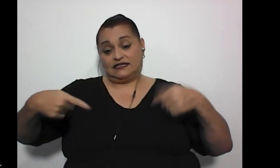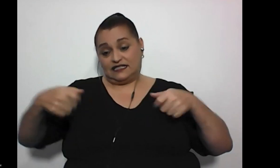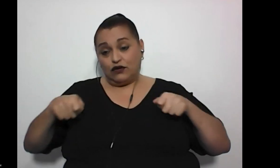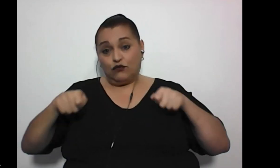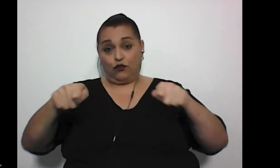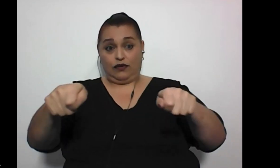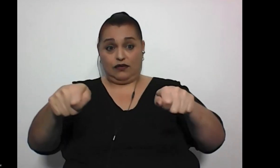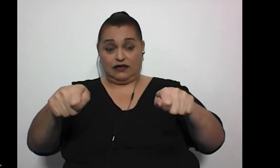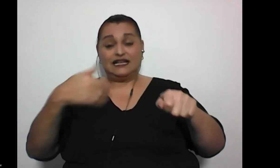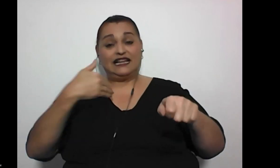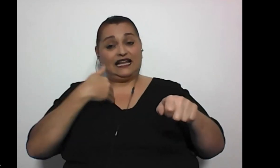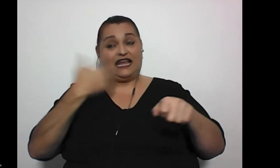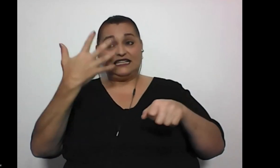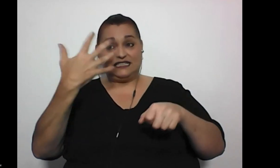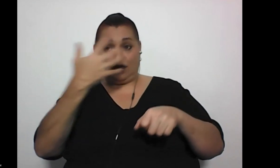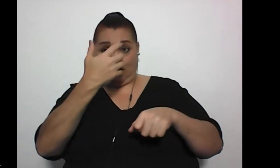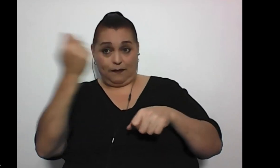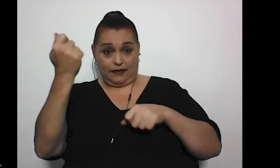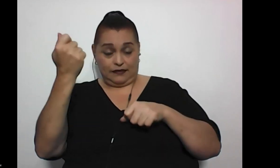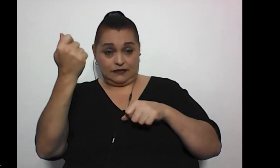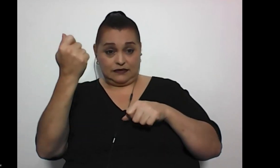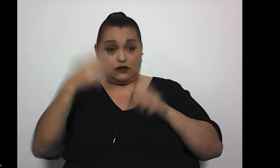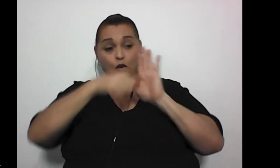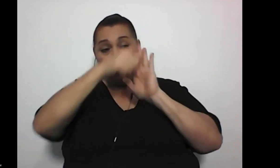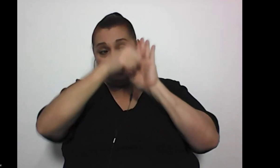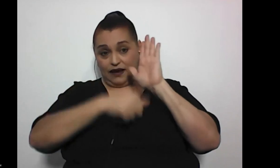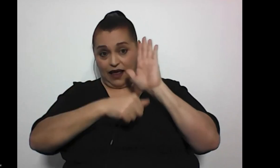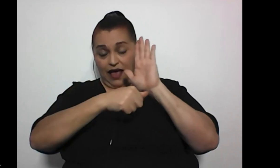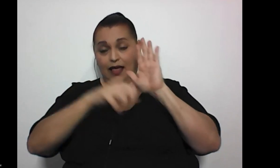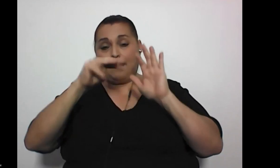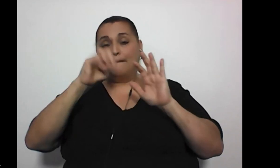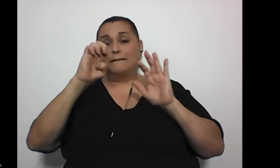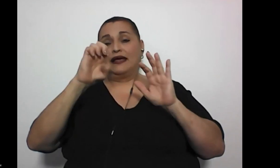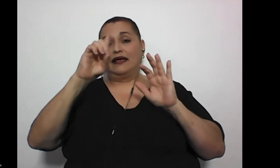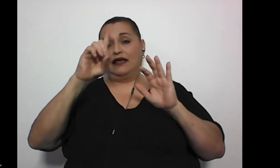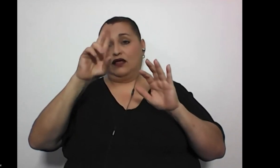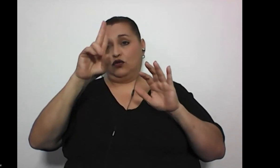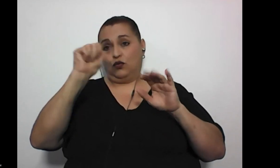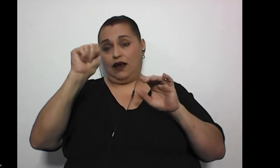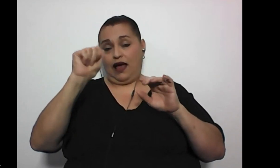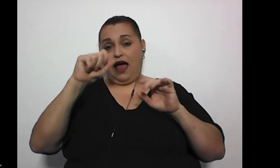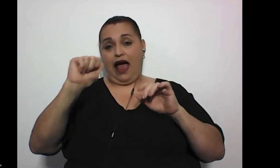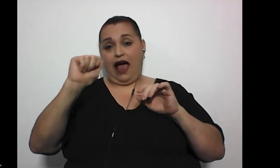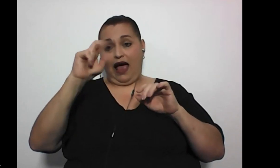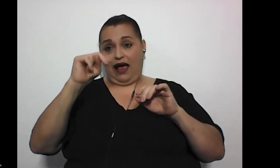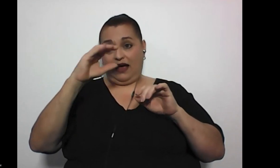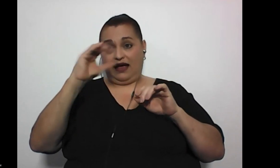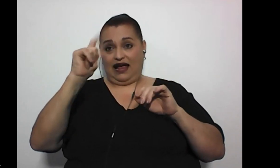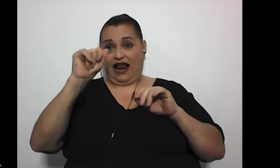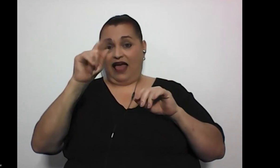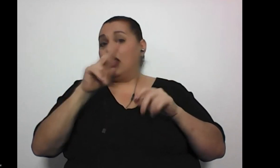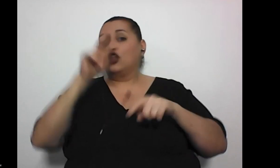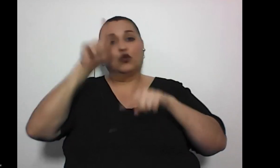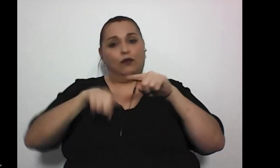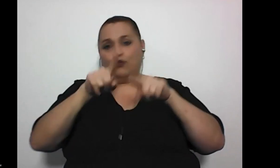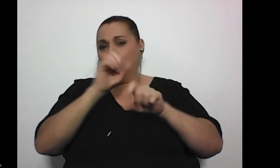porque tenía 5 meses de operada de una médula anclada y entonces no me pude hacer en ese momento el